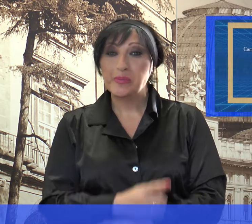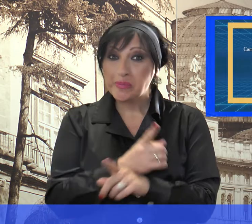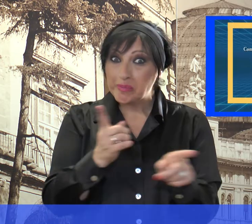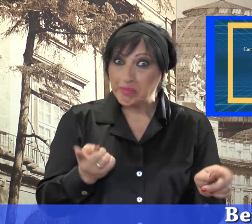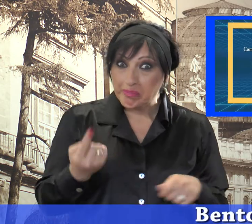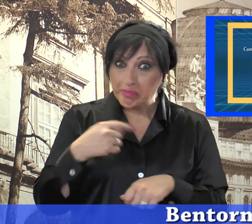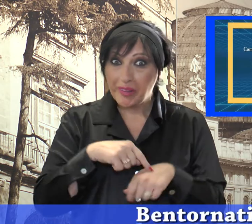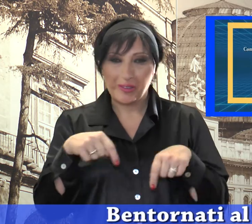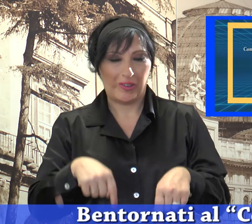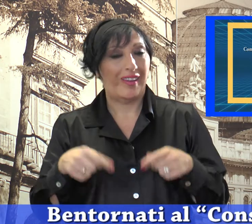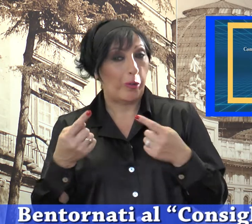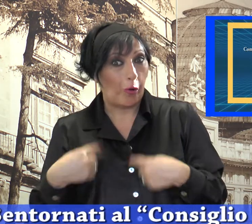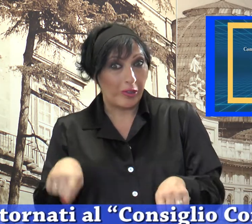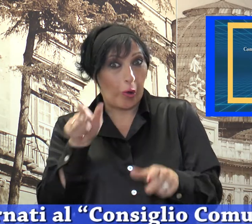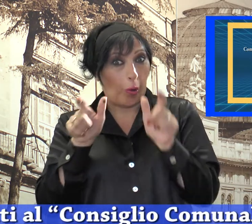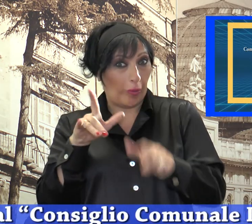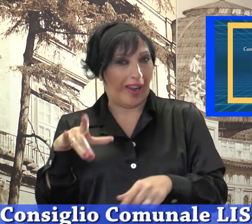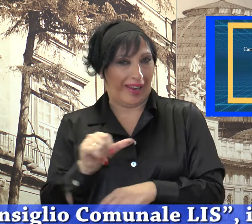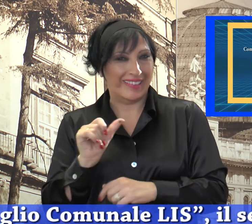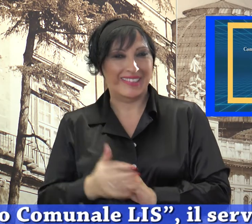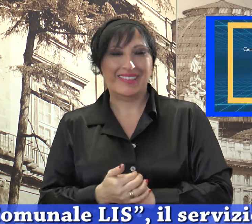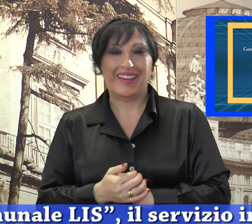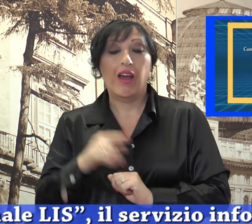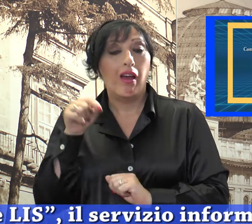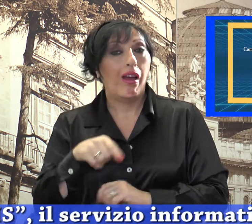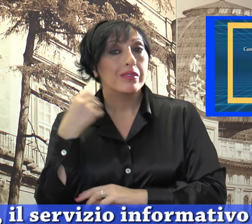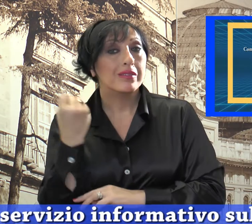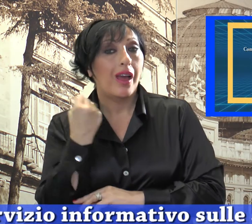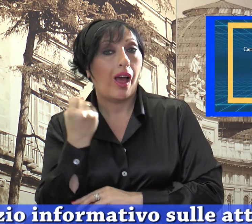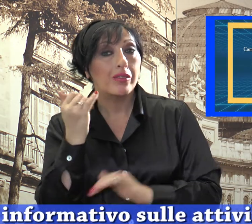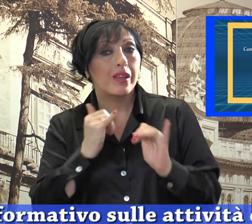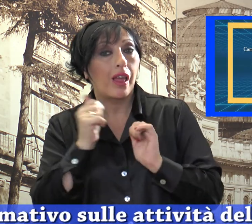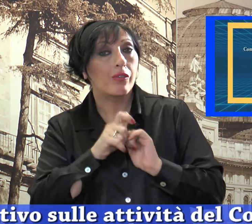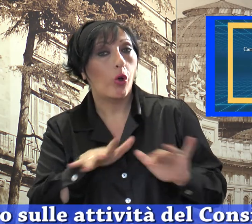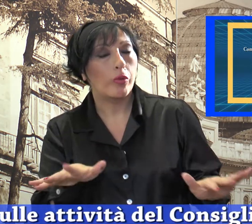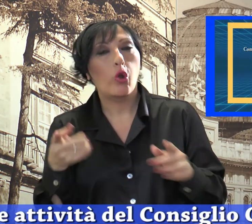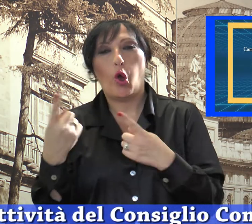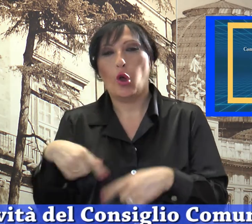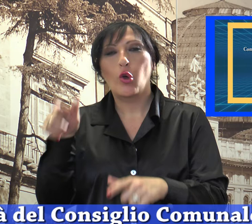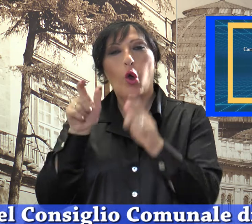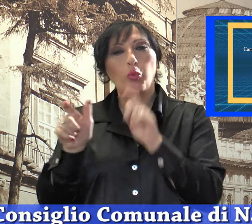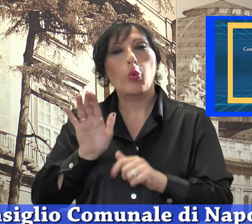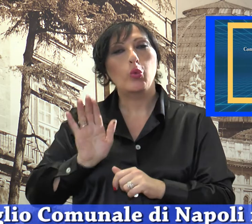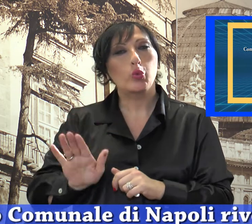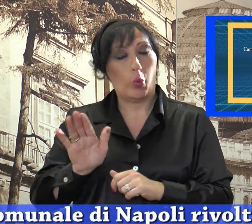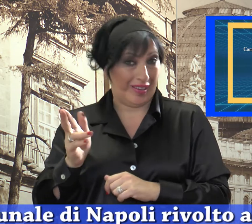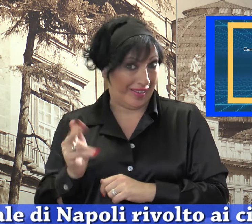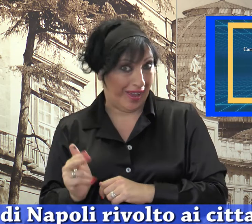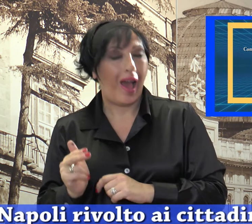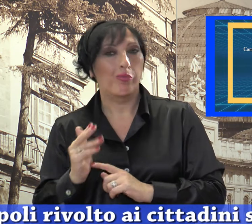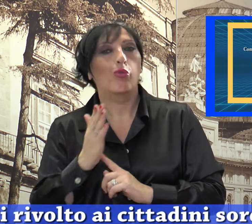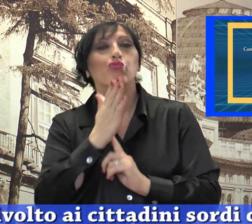Bentornati al Consiglio Comunale LIS, il servizio informativo sulle attività del Consiglio Comunale di Napoli,